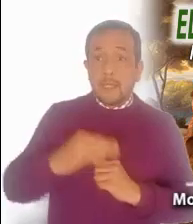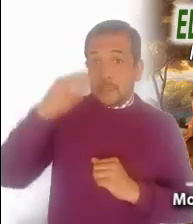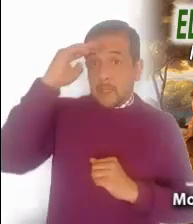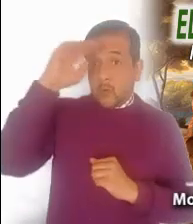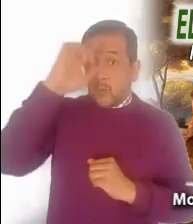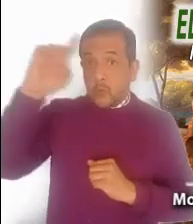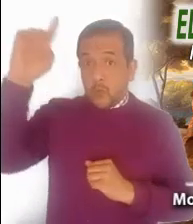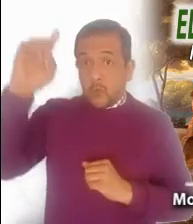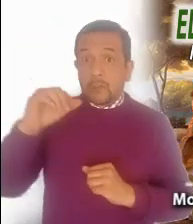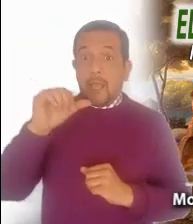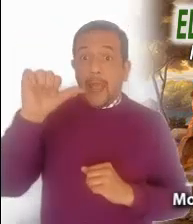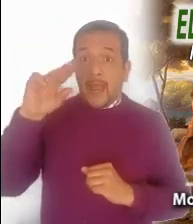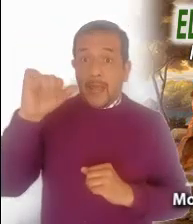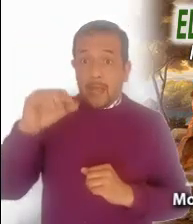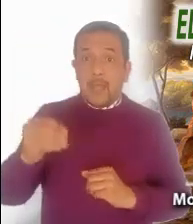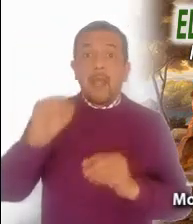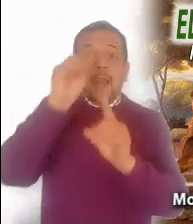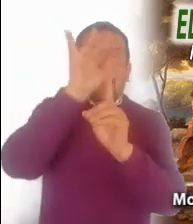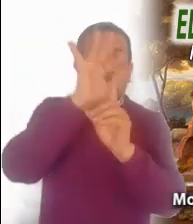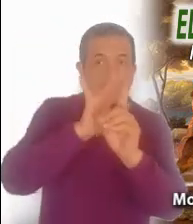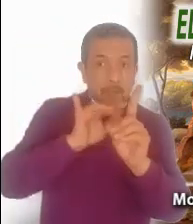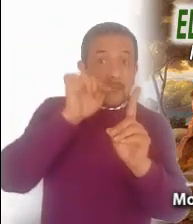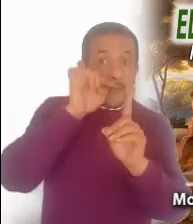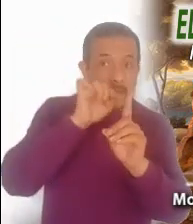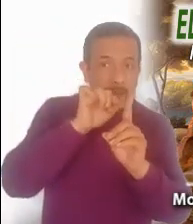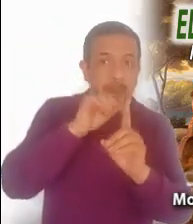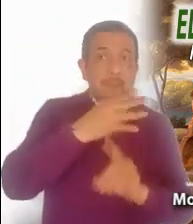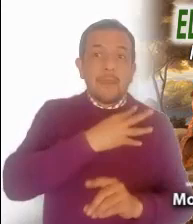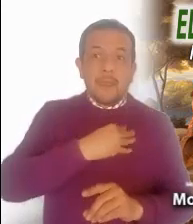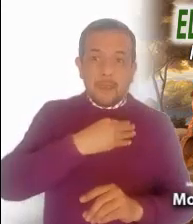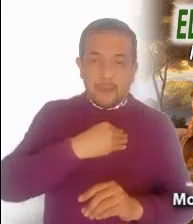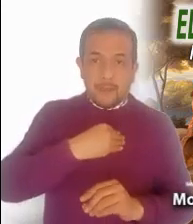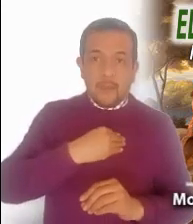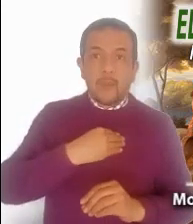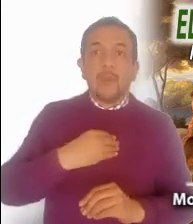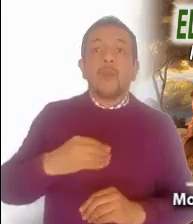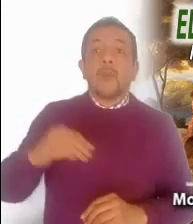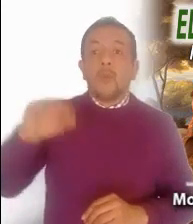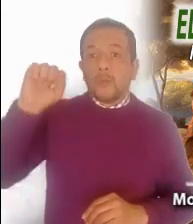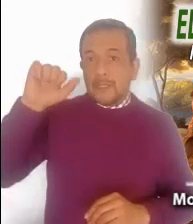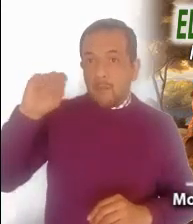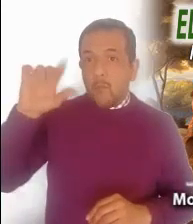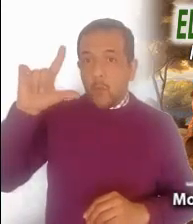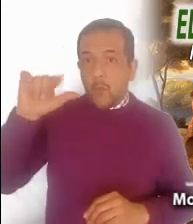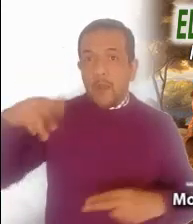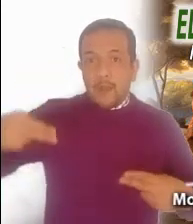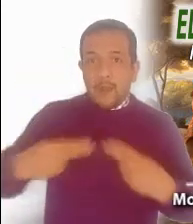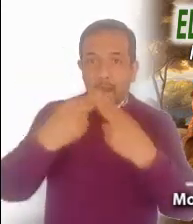un hijo a Ana, que será Samuel, hombre muy importante dentro del profetismo de Israel.